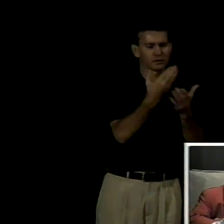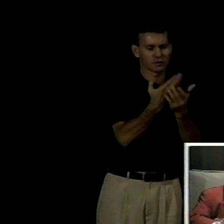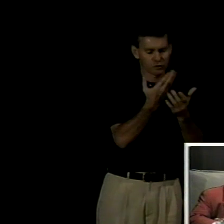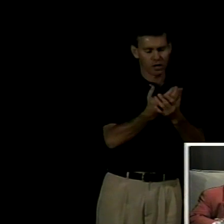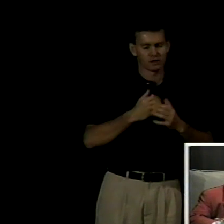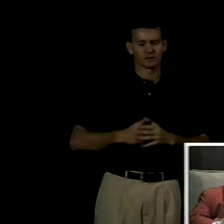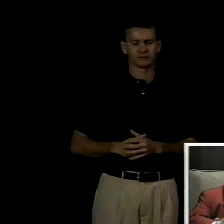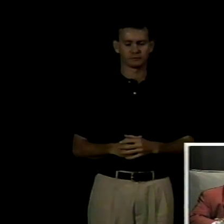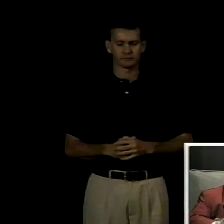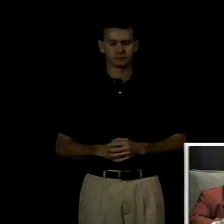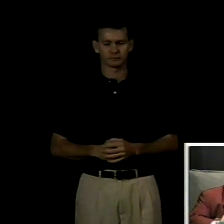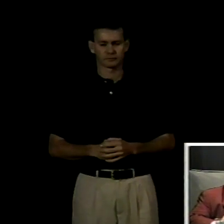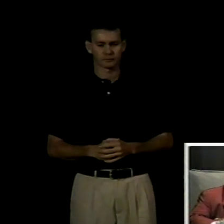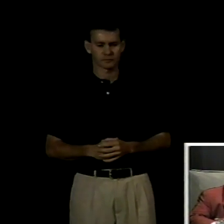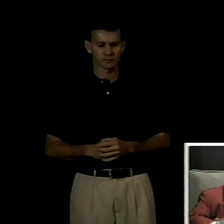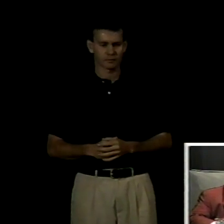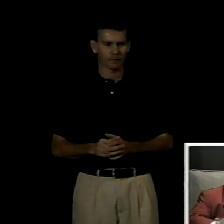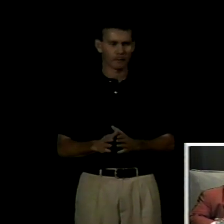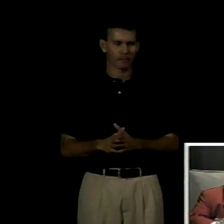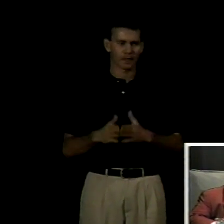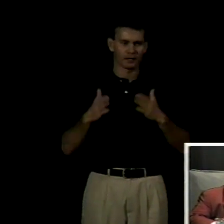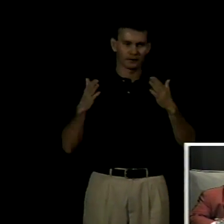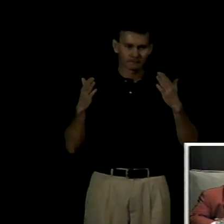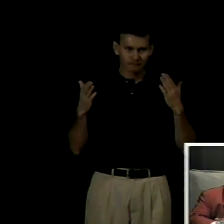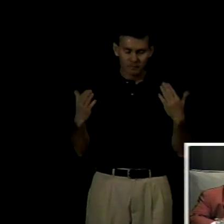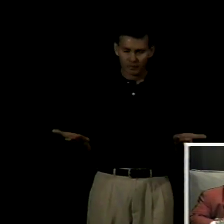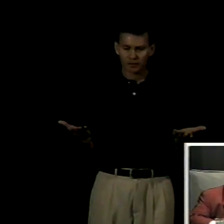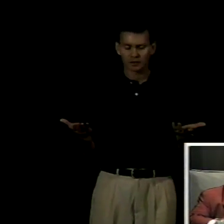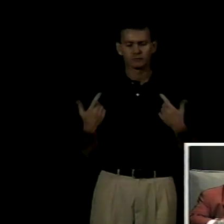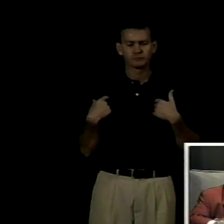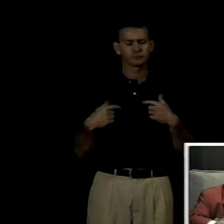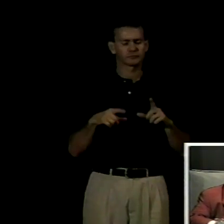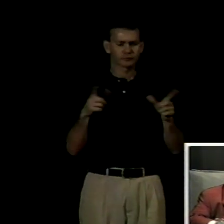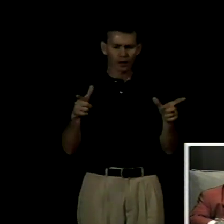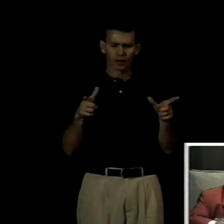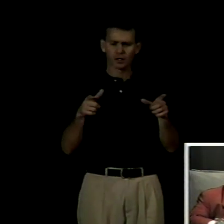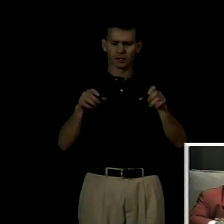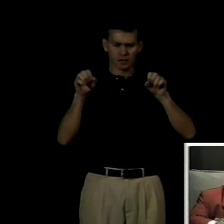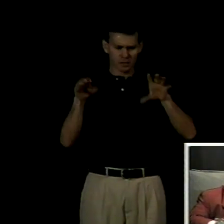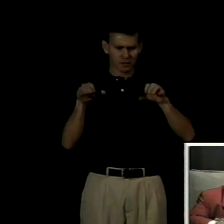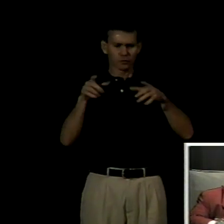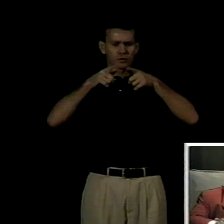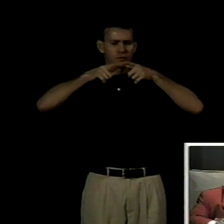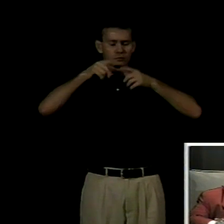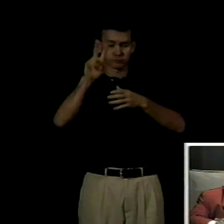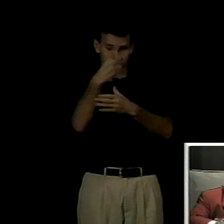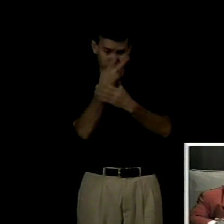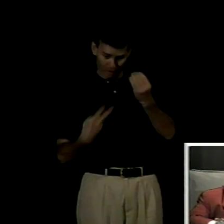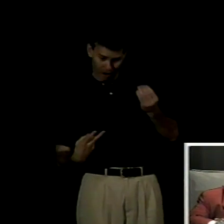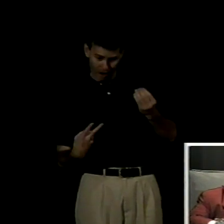esto dejó al plan de educación bilingüe funcionando pero sin continuidad ni seguimiento